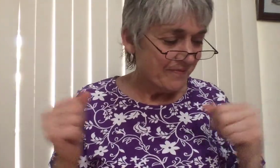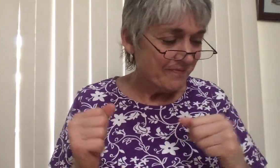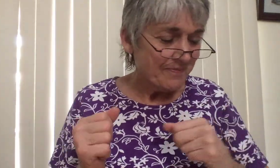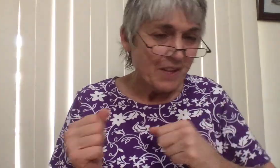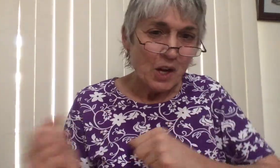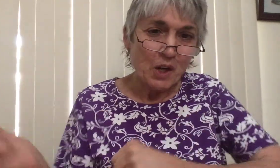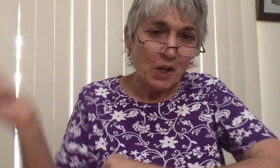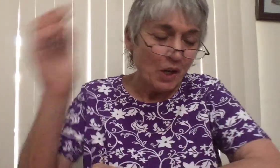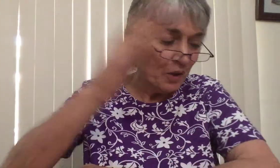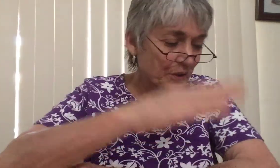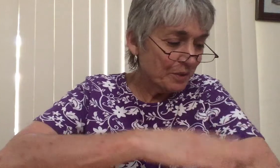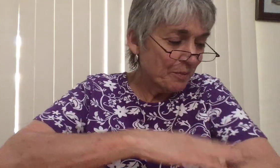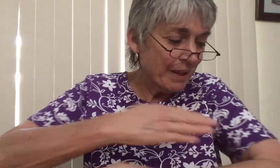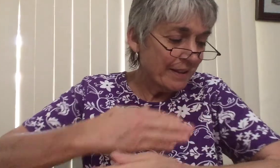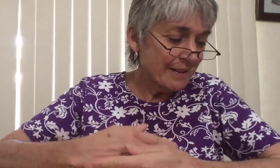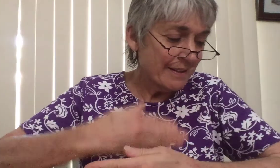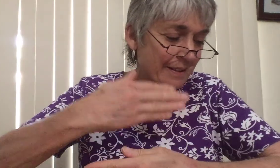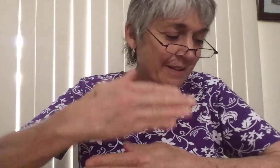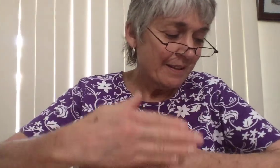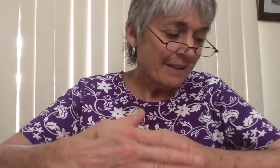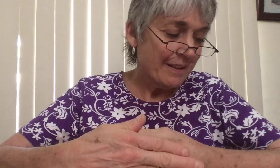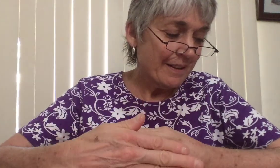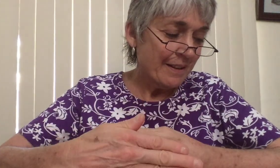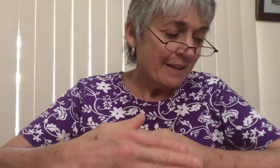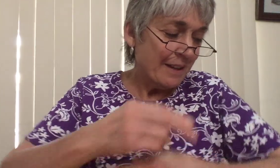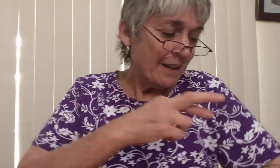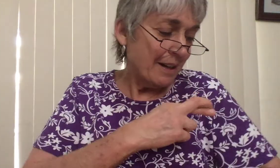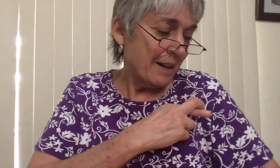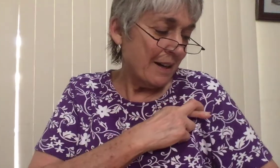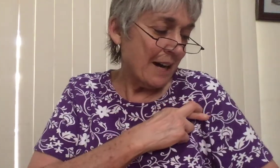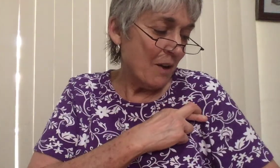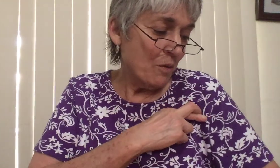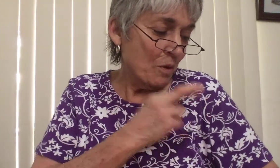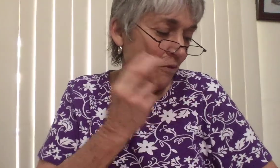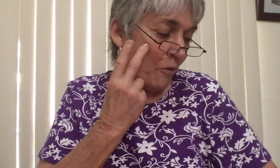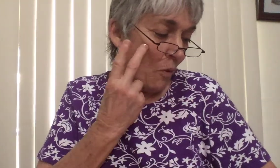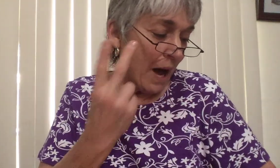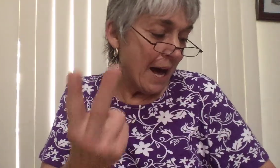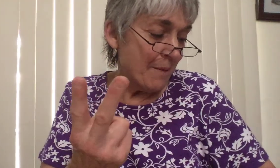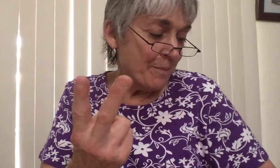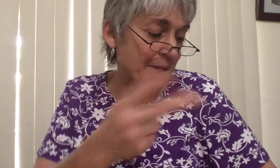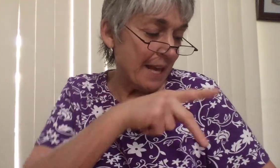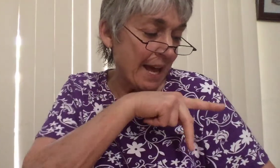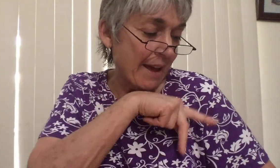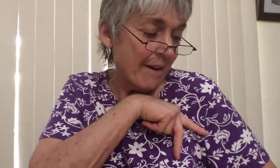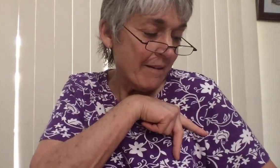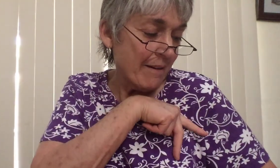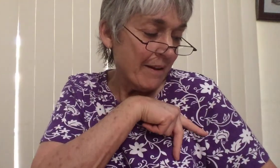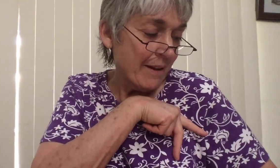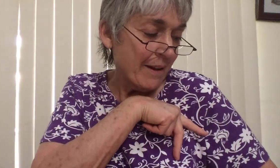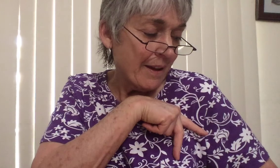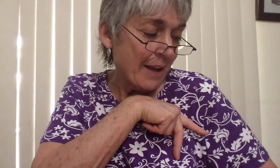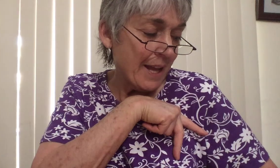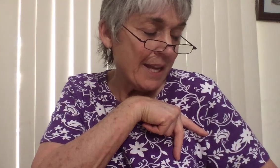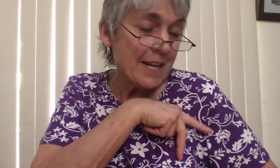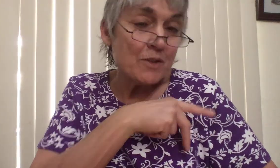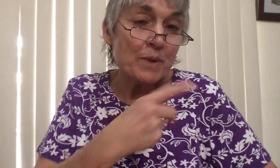Le lendemain, Raoul voit Pierre et il lui